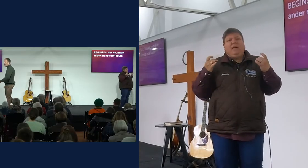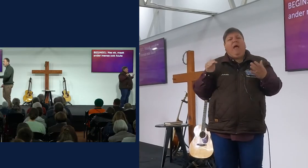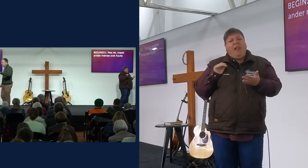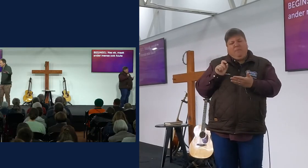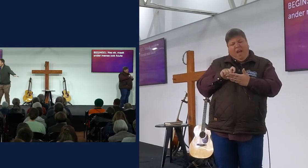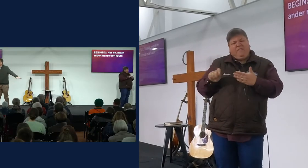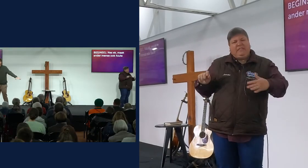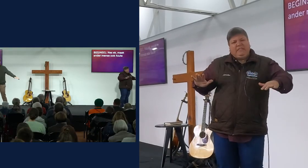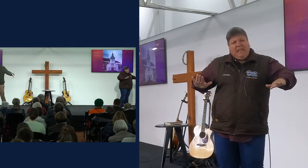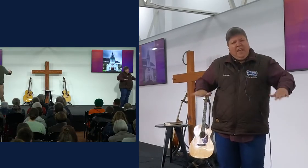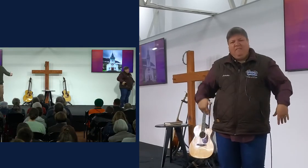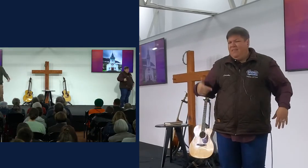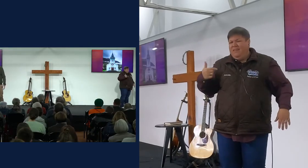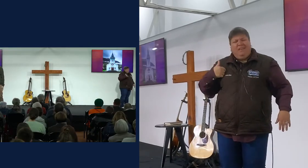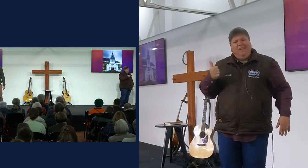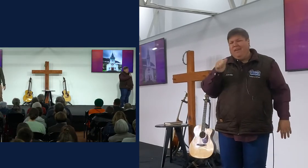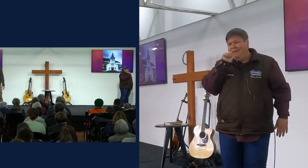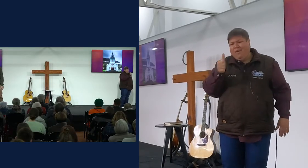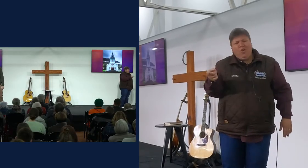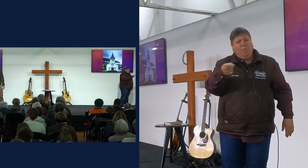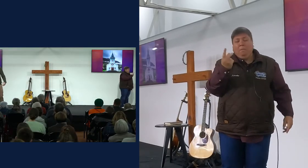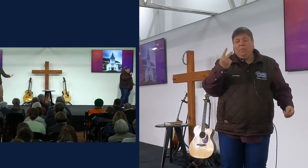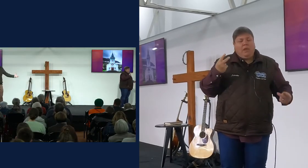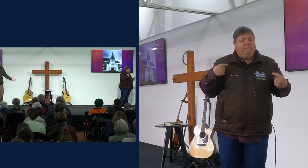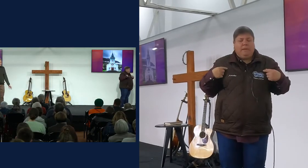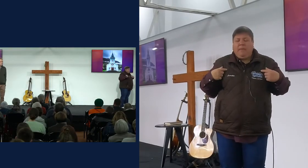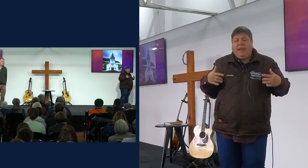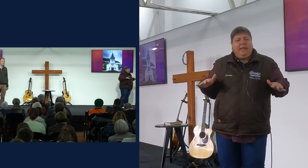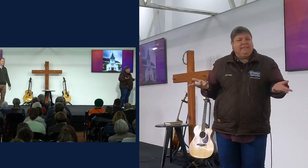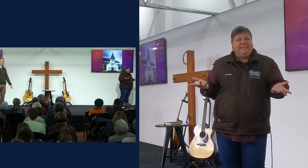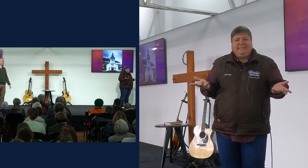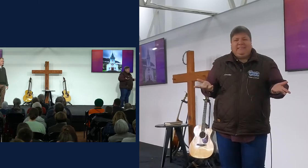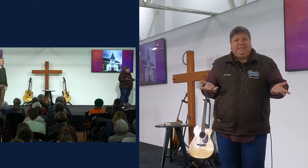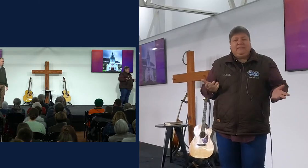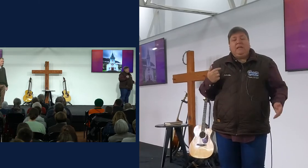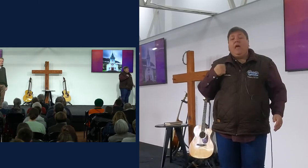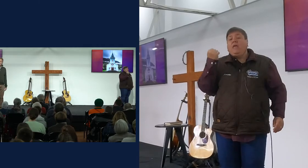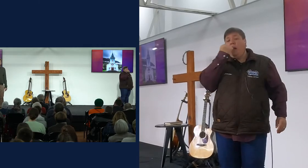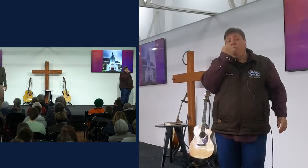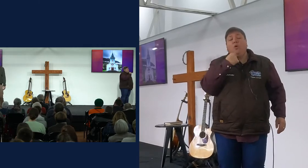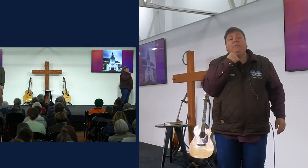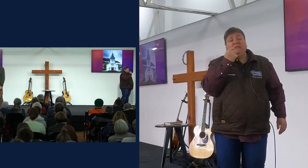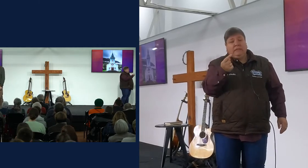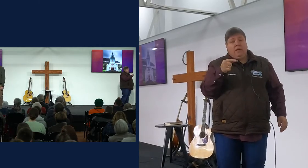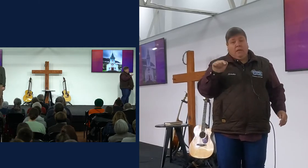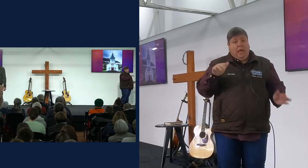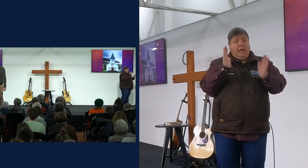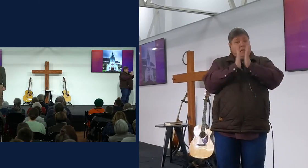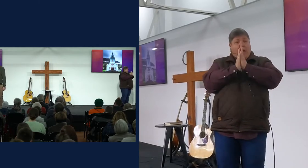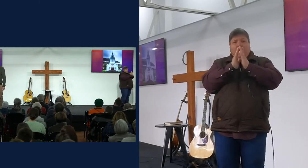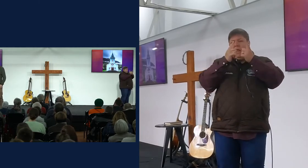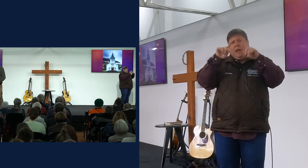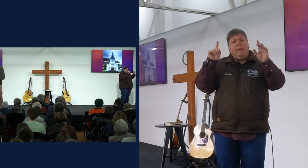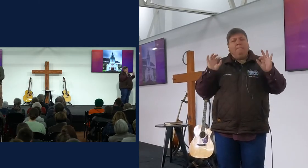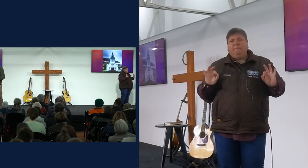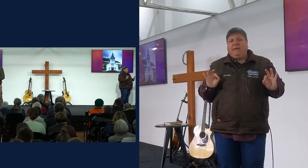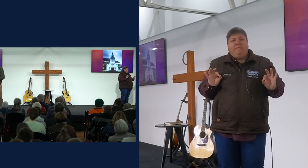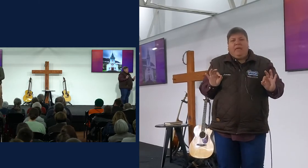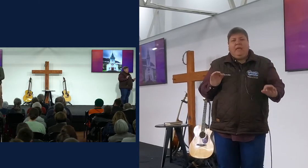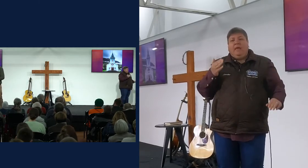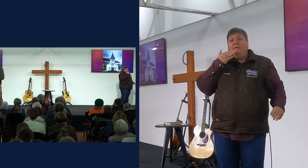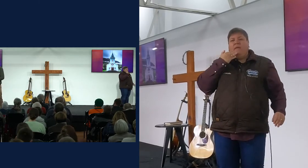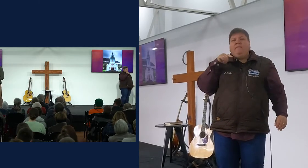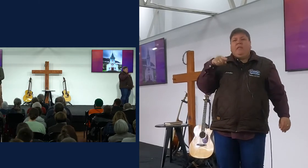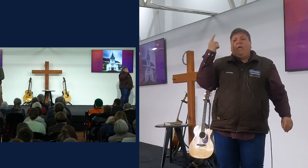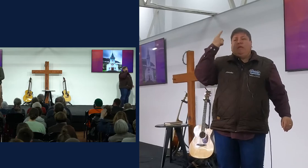te skryf, ek gaan nie meer daar blij nie, want dit doen niks nie, en ek is nou jammer om vir jylle te sê, hierdie kerk is nie perfect nie, wie was vir oogend hier vir die